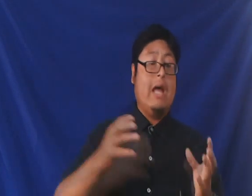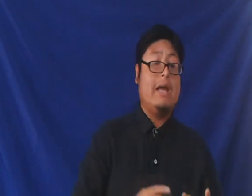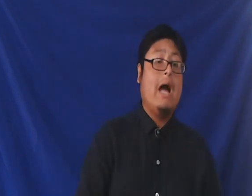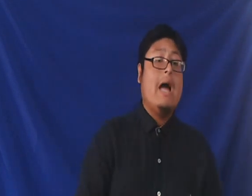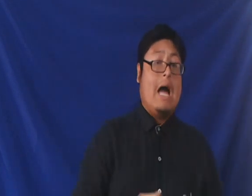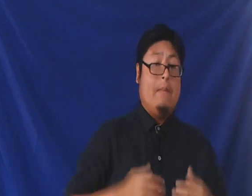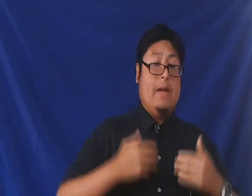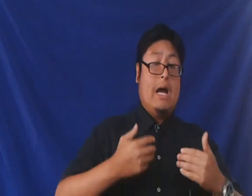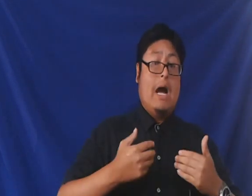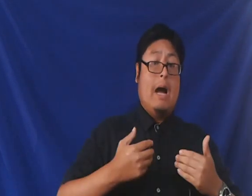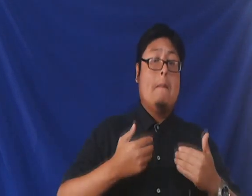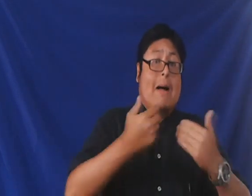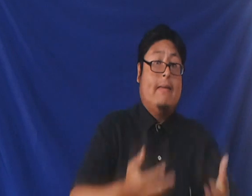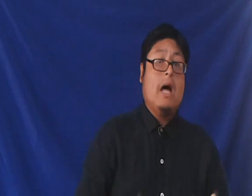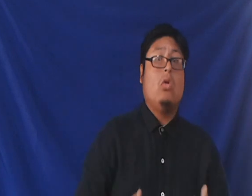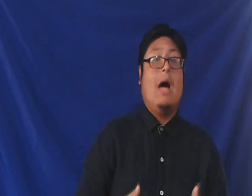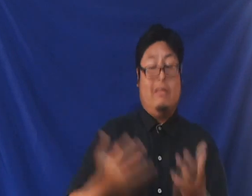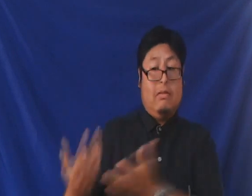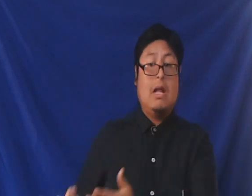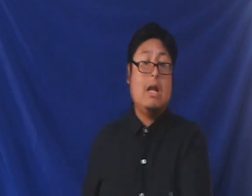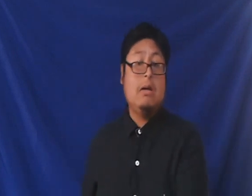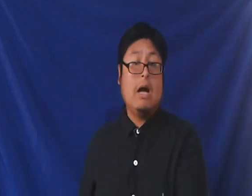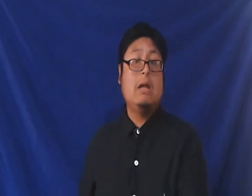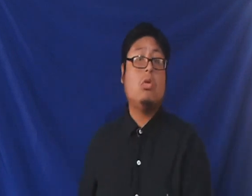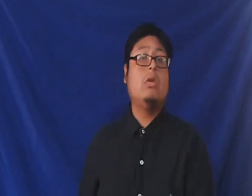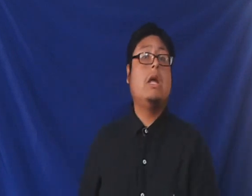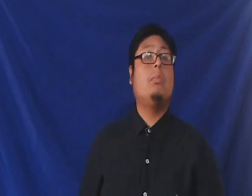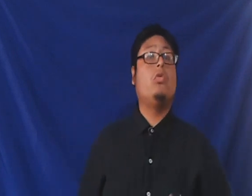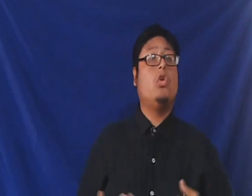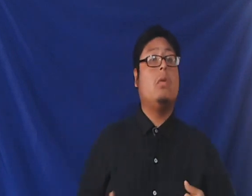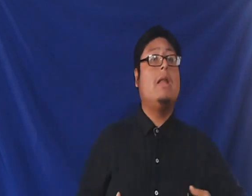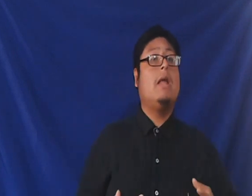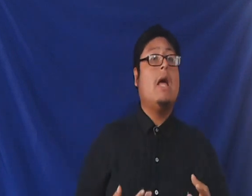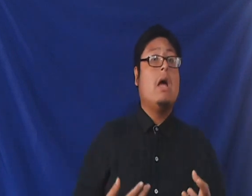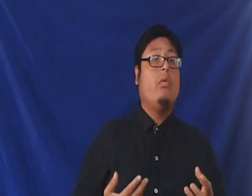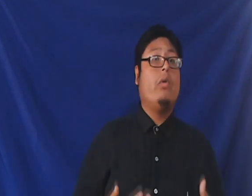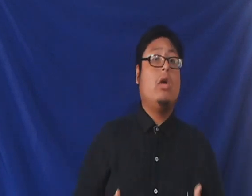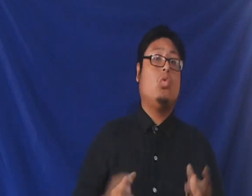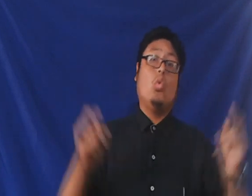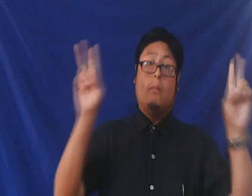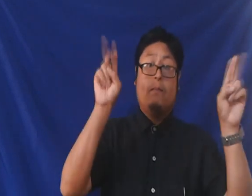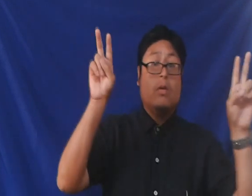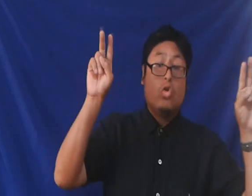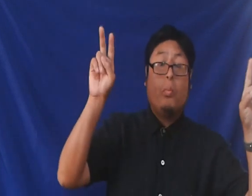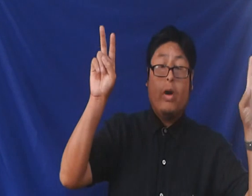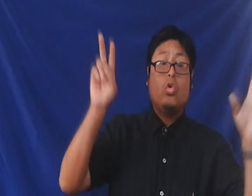ella había mandado asesinar a Nimrod y que posteriormente fue su supuesto